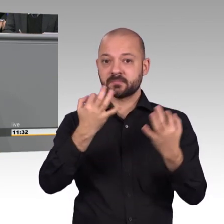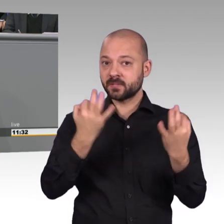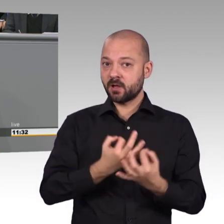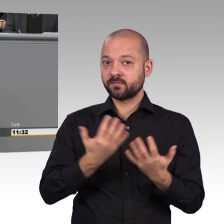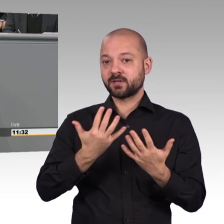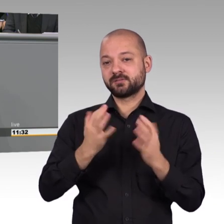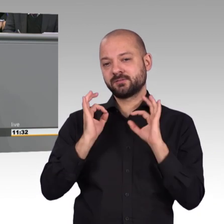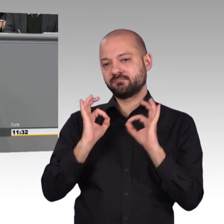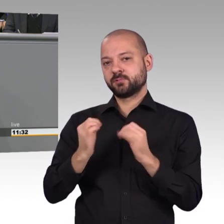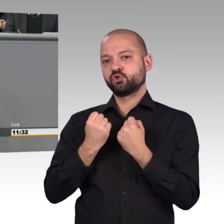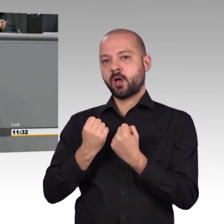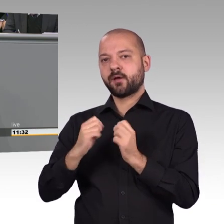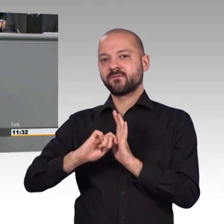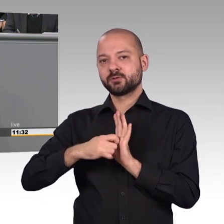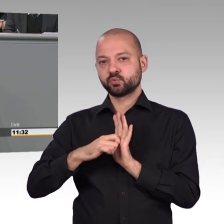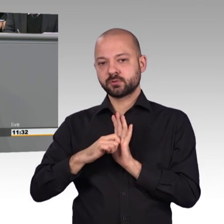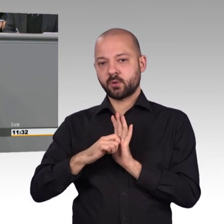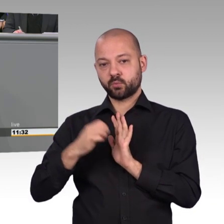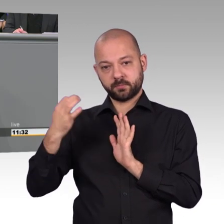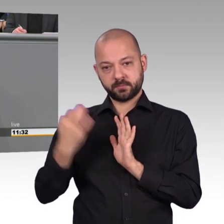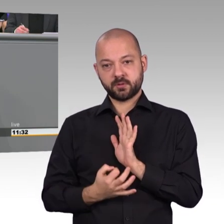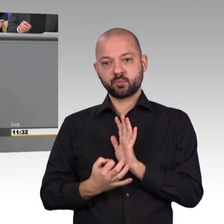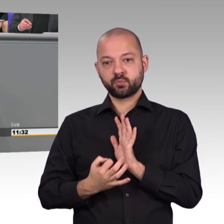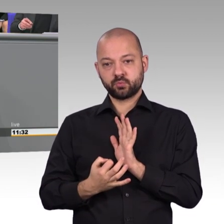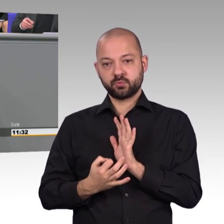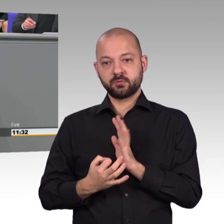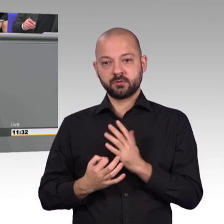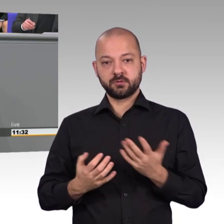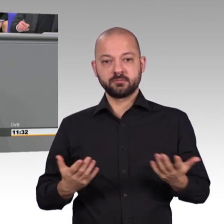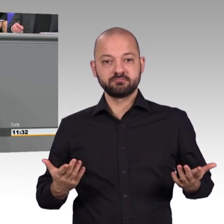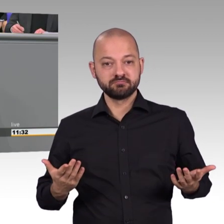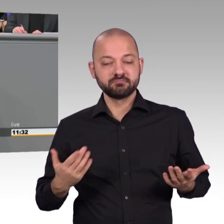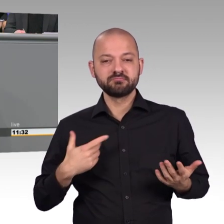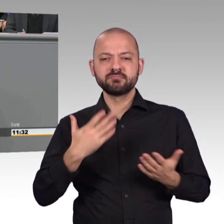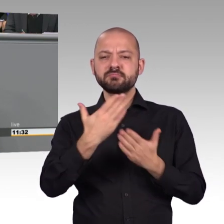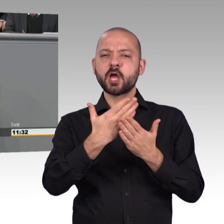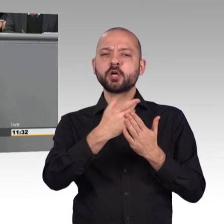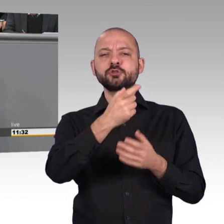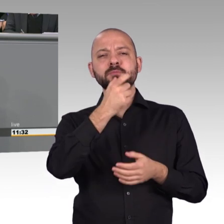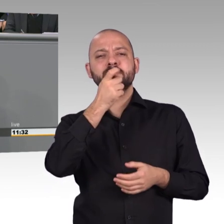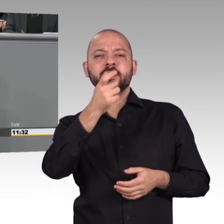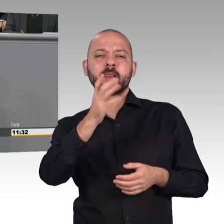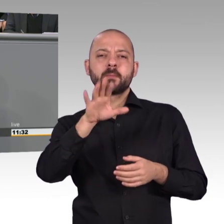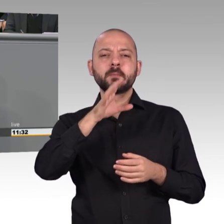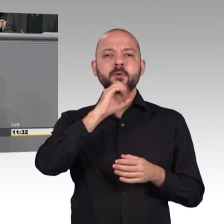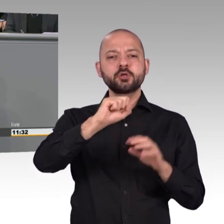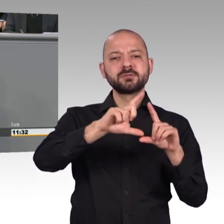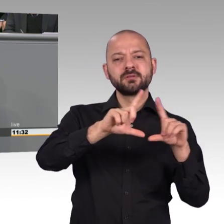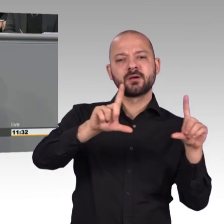als Staat dafür sorgen, dass diese Verschlüsselungstechnologien gefördert werden. Und tatsächlich das, was wir in der letzten Wahlperiode auch vereinbart